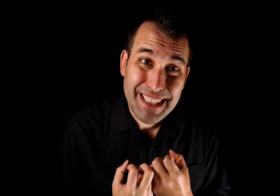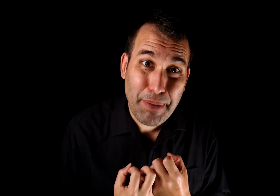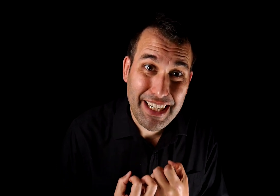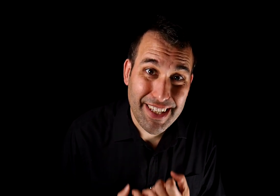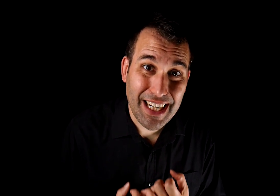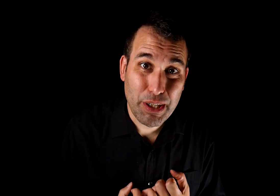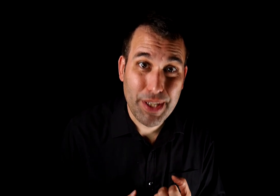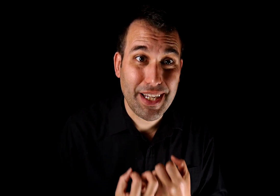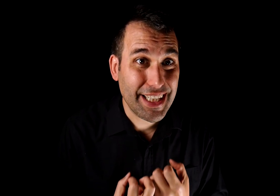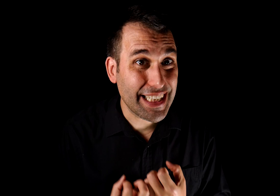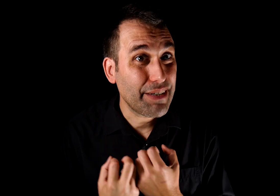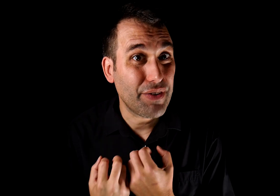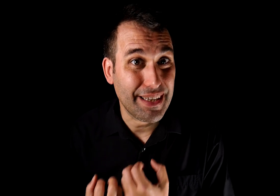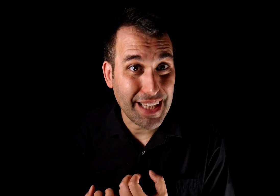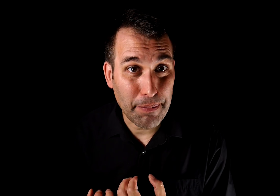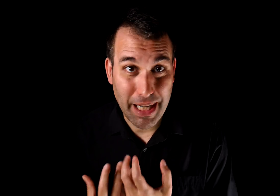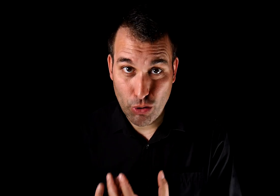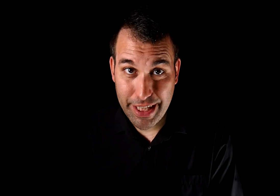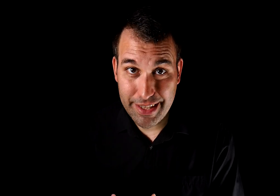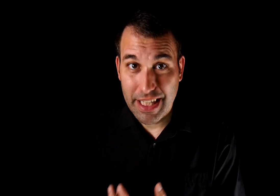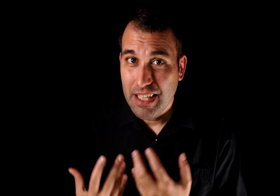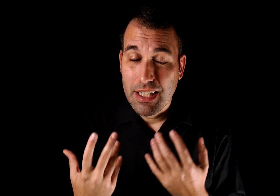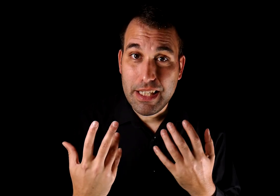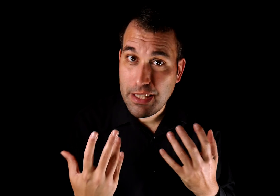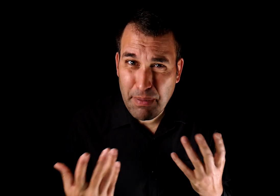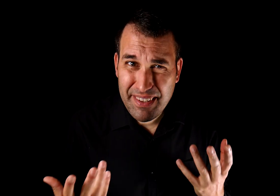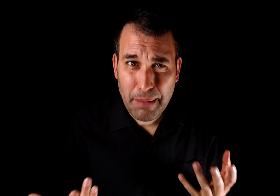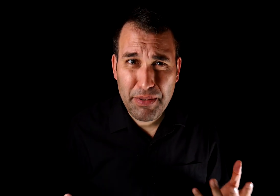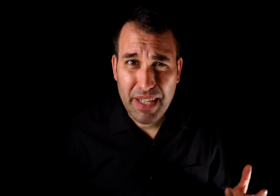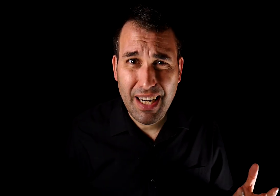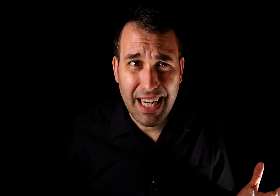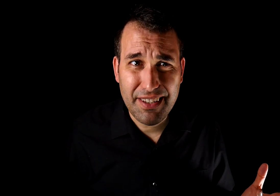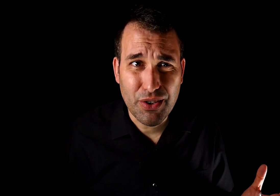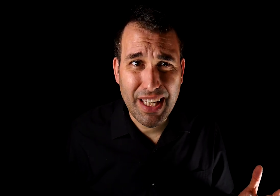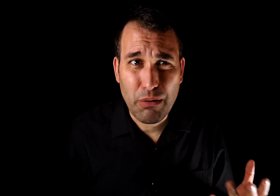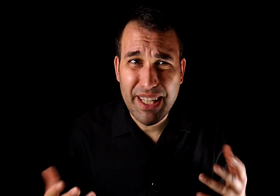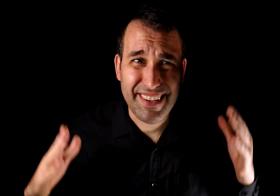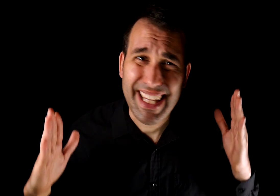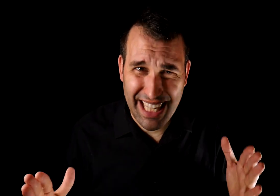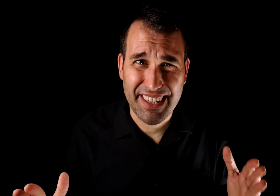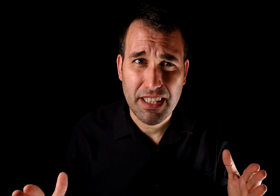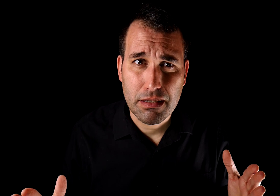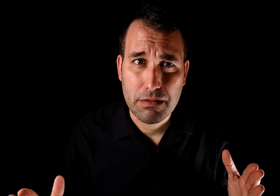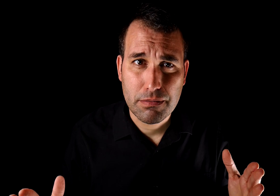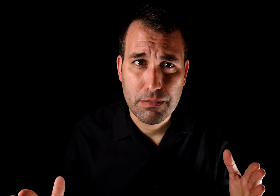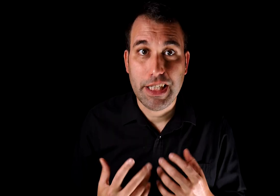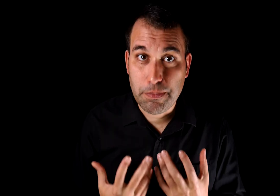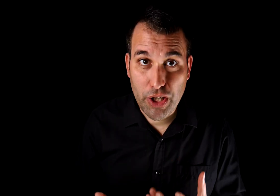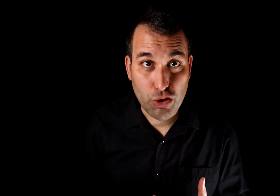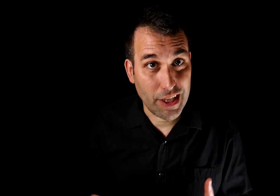te paralizará la vergüenza que tendrás que enfrentar para corregirte, y te parecerá preferible la elección de la huida hacia adelante. Es por eso que en